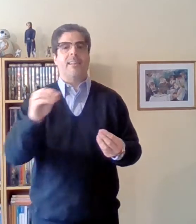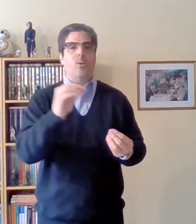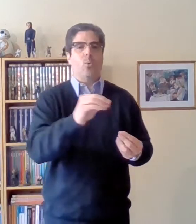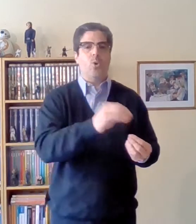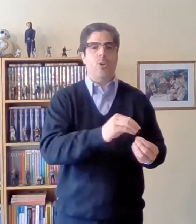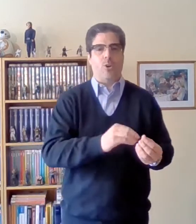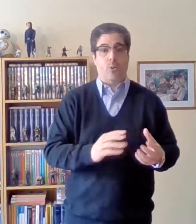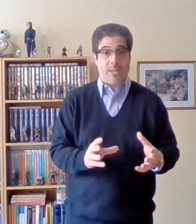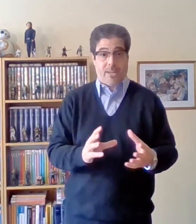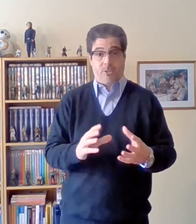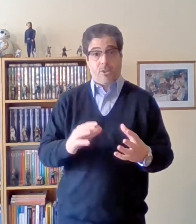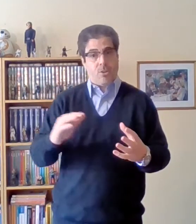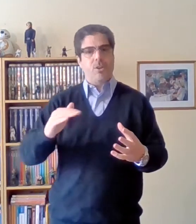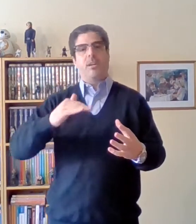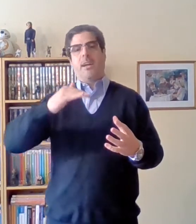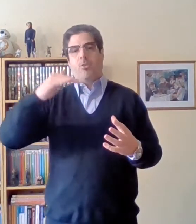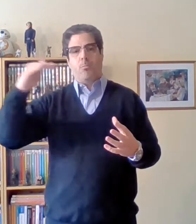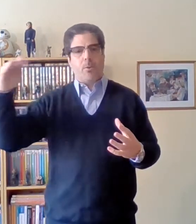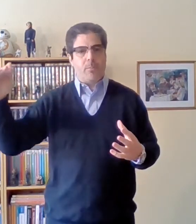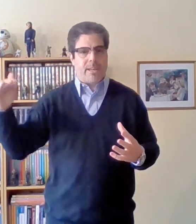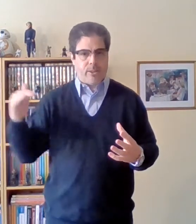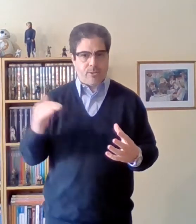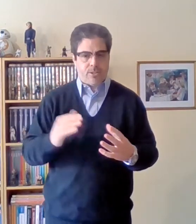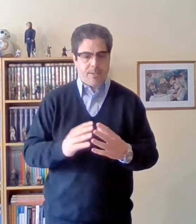uno de los obreros sino en un promedio ¿sí?